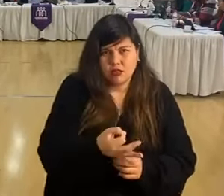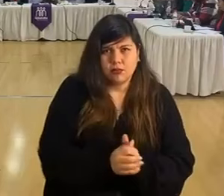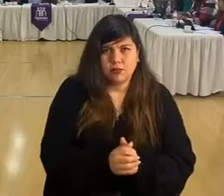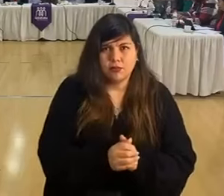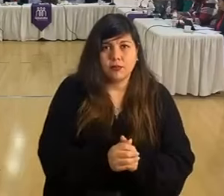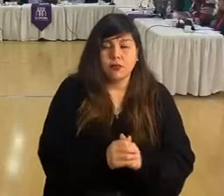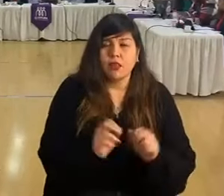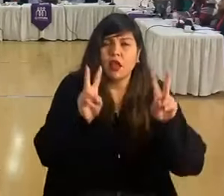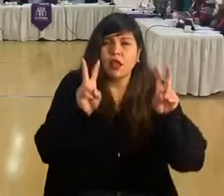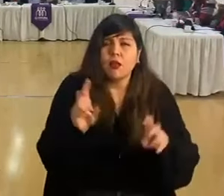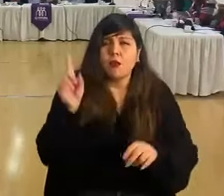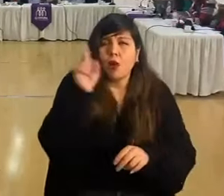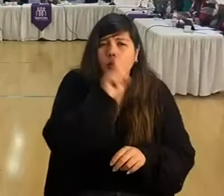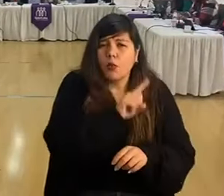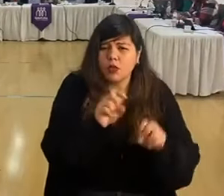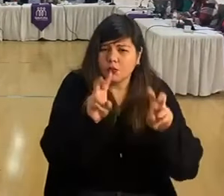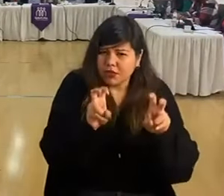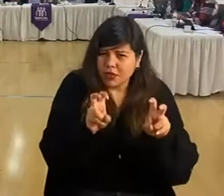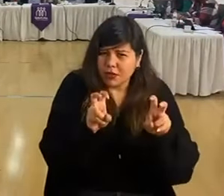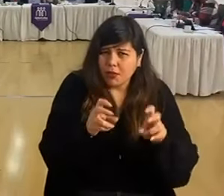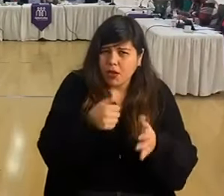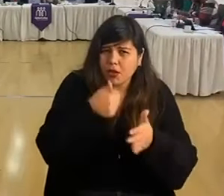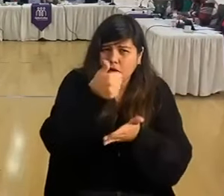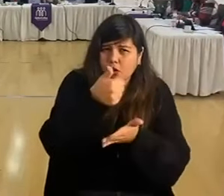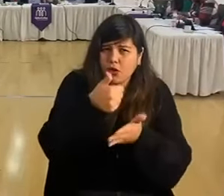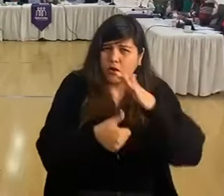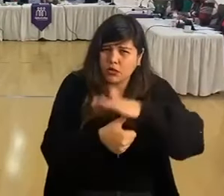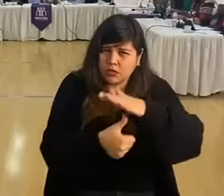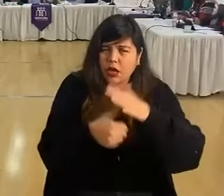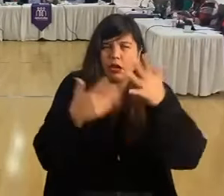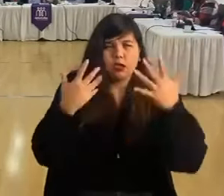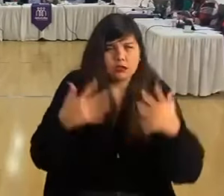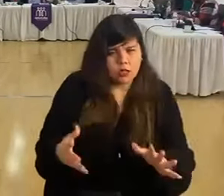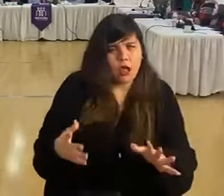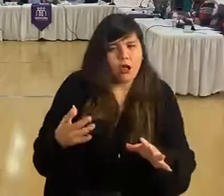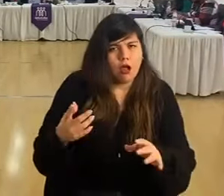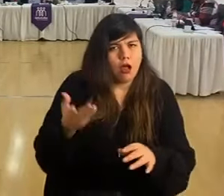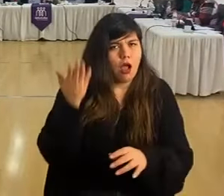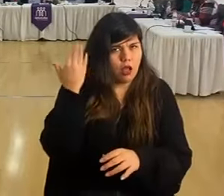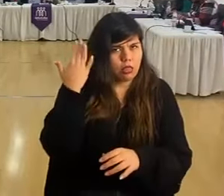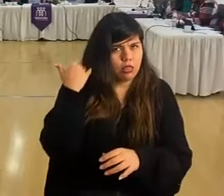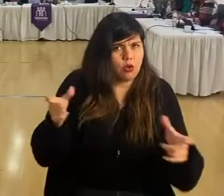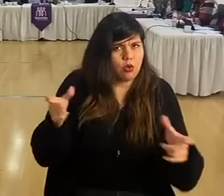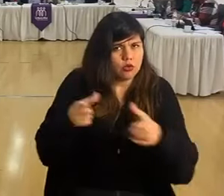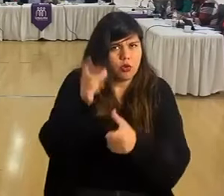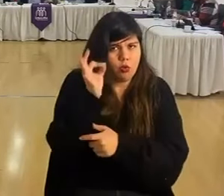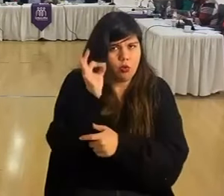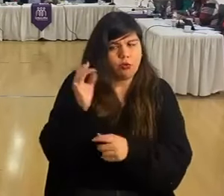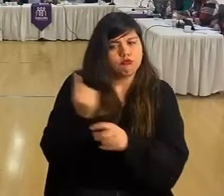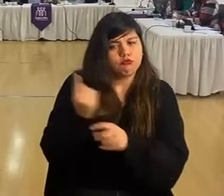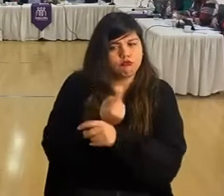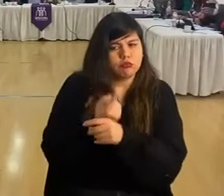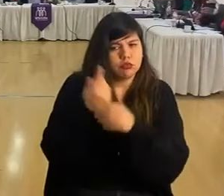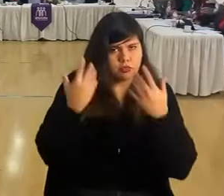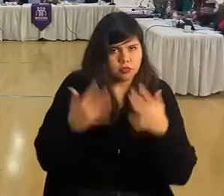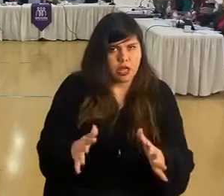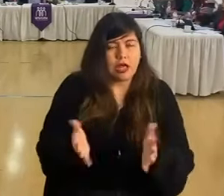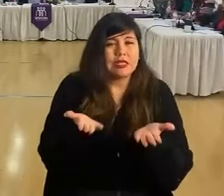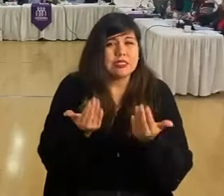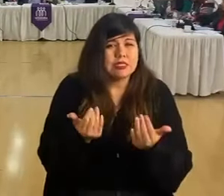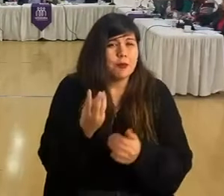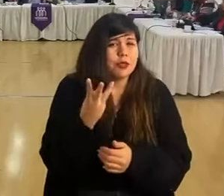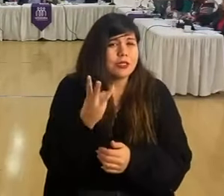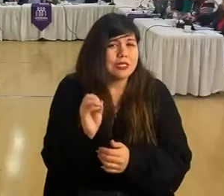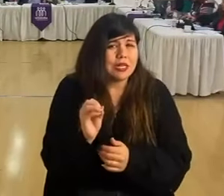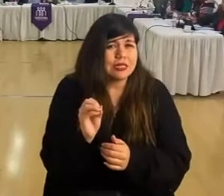Sí, con respecto al último punto, concejala, lo hablamos en un consejo anterior, que necesitamos